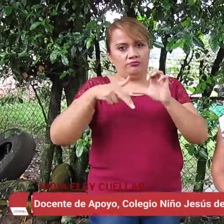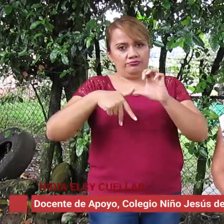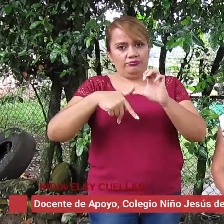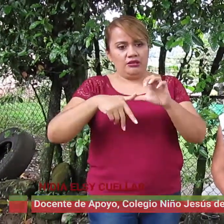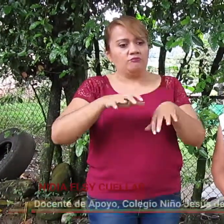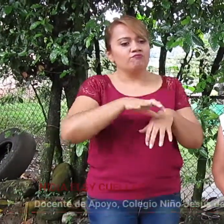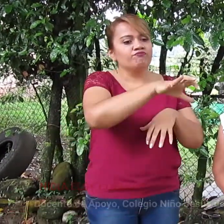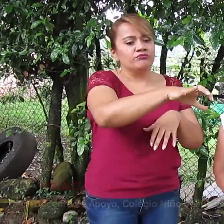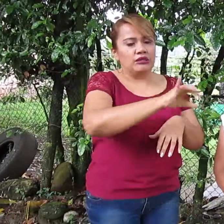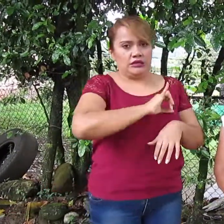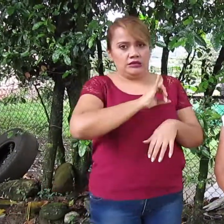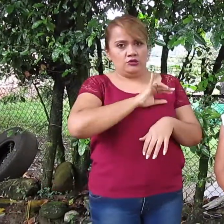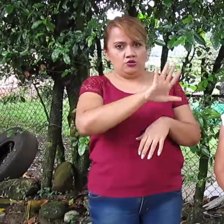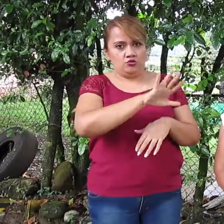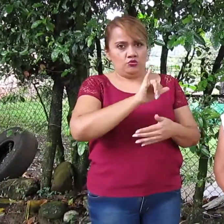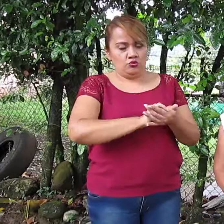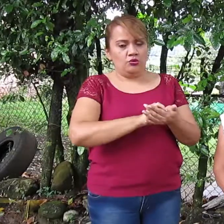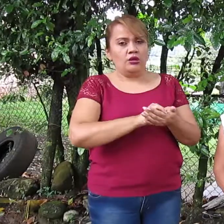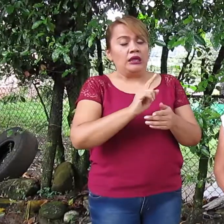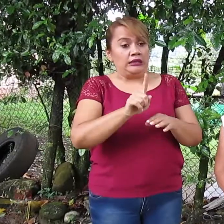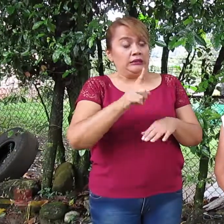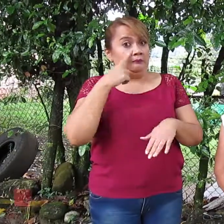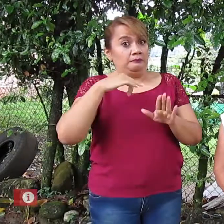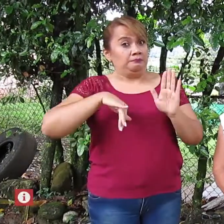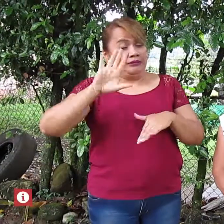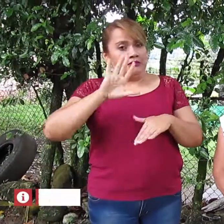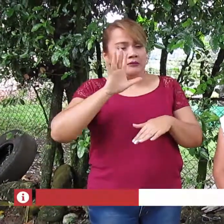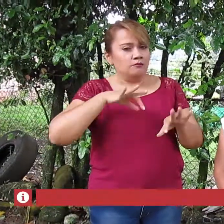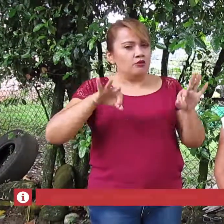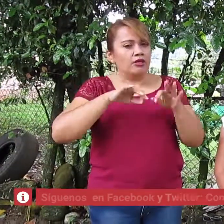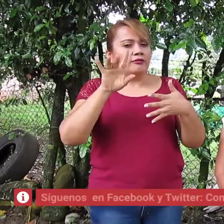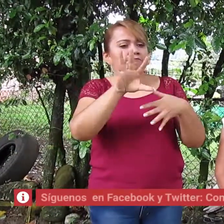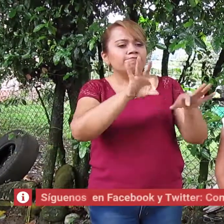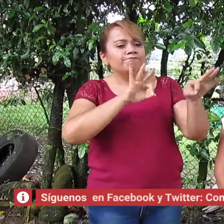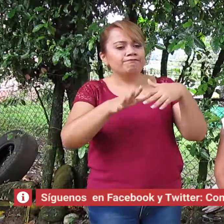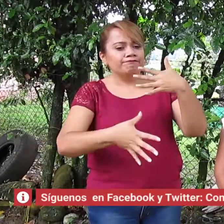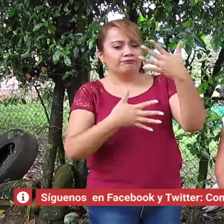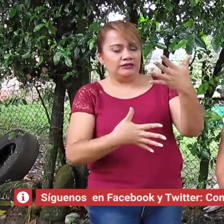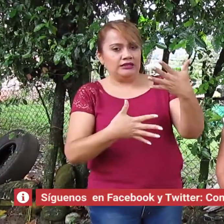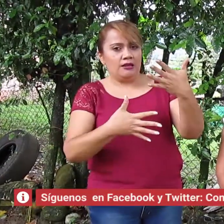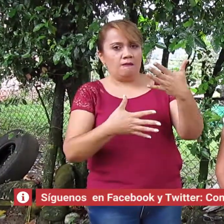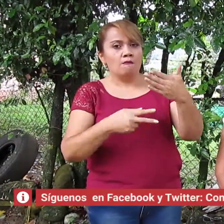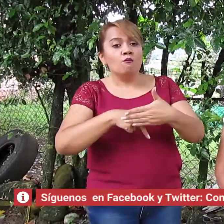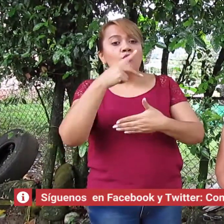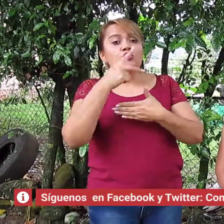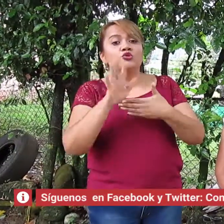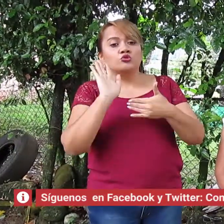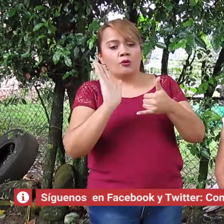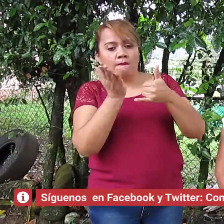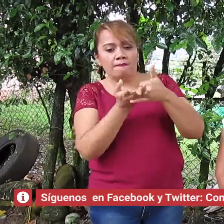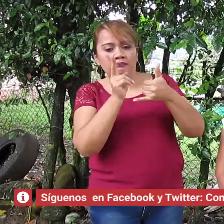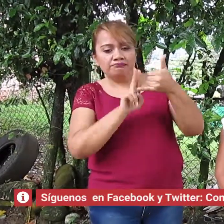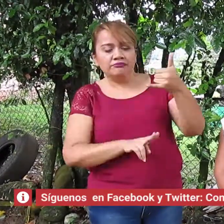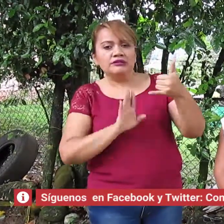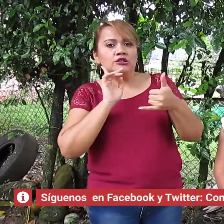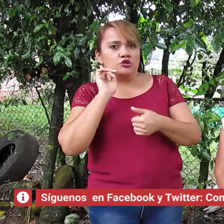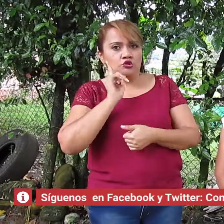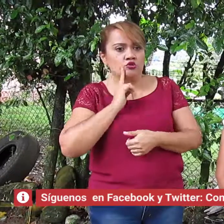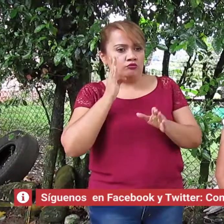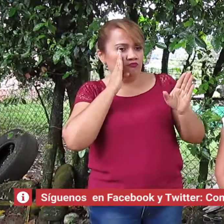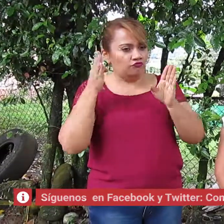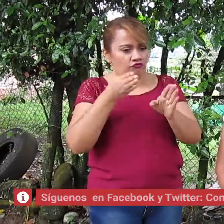somos una de las instituciones piloto del proyecto Colombia Primera en Educación para Sordos.